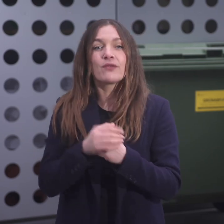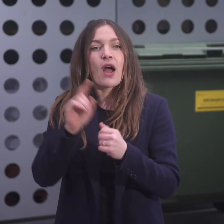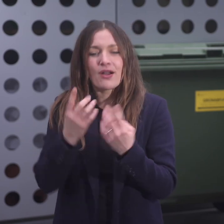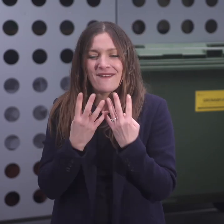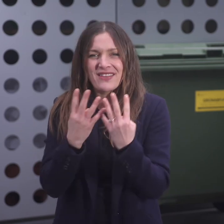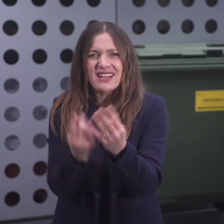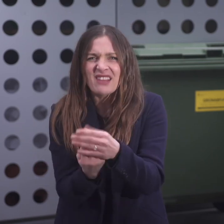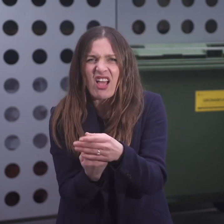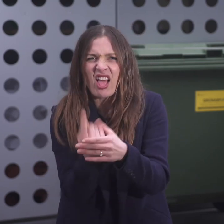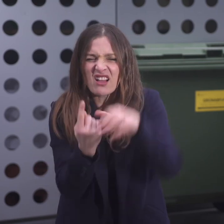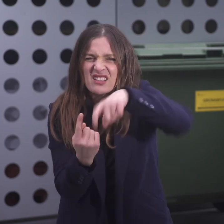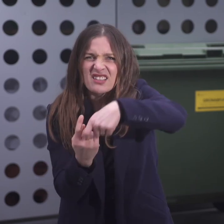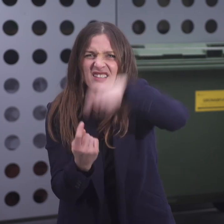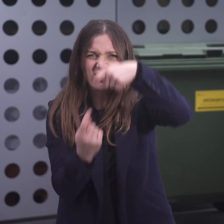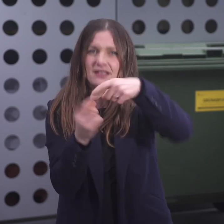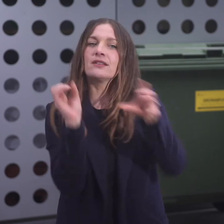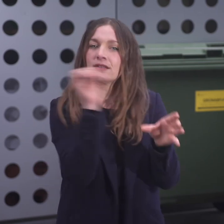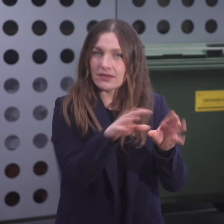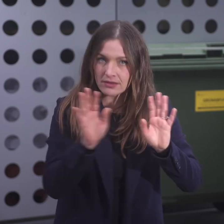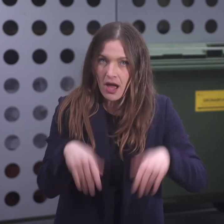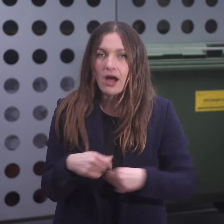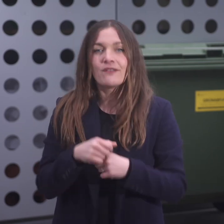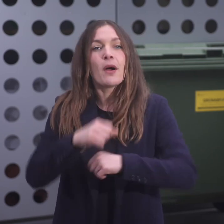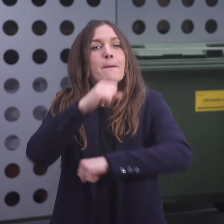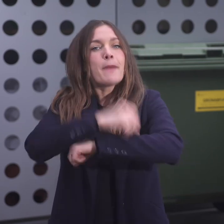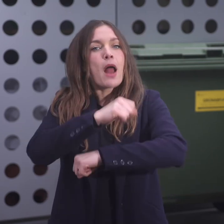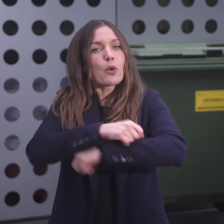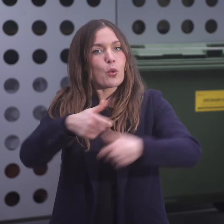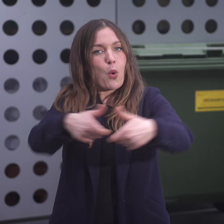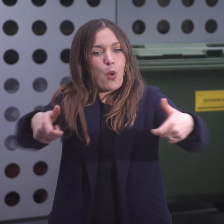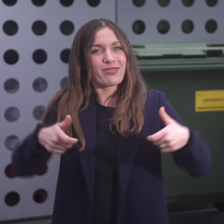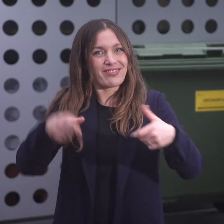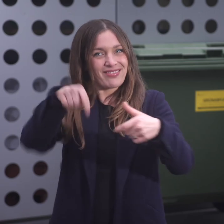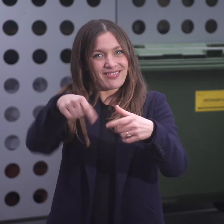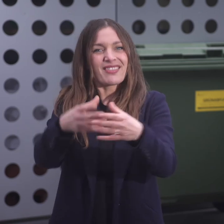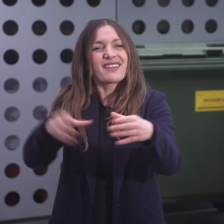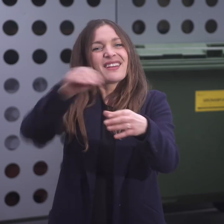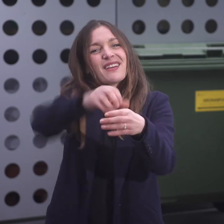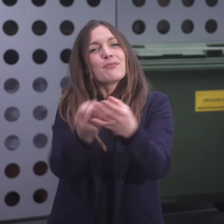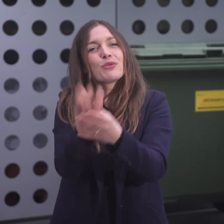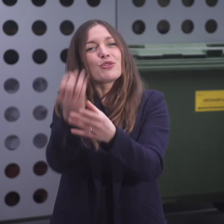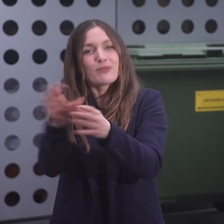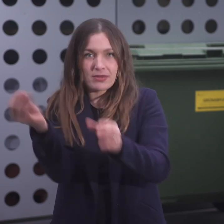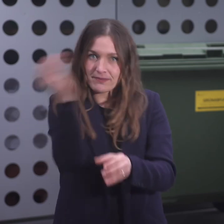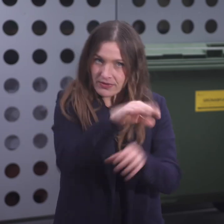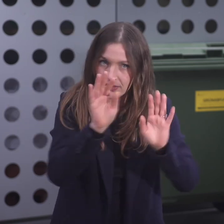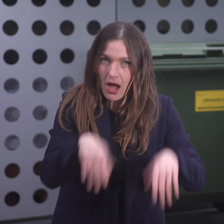Anderer Abfall ist auch möglich, z.B. kleine Mengen von Kleintiermist, allerdings von